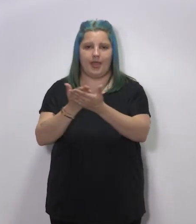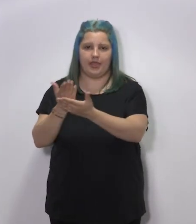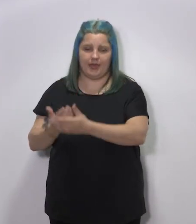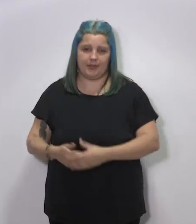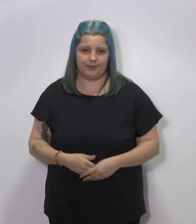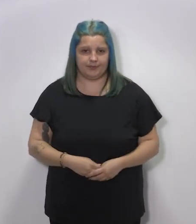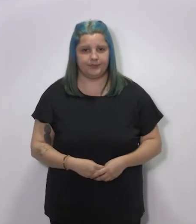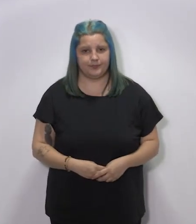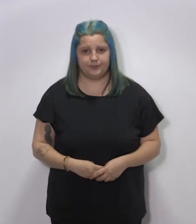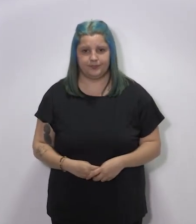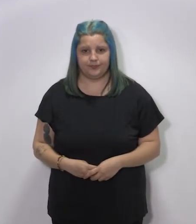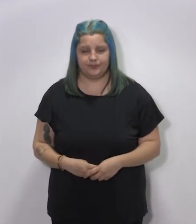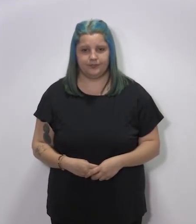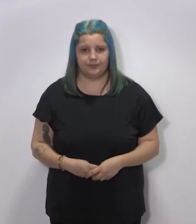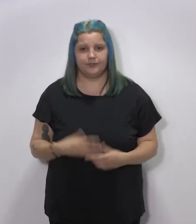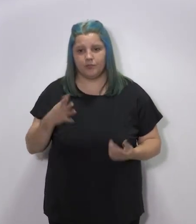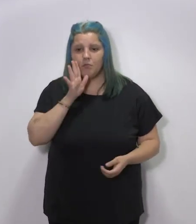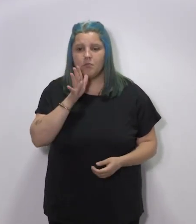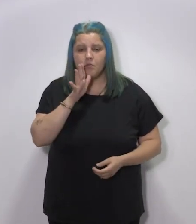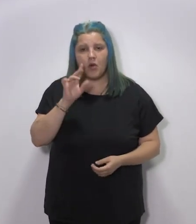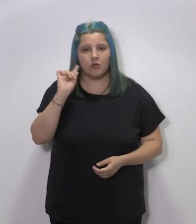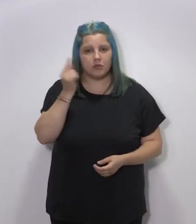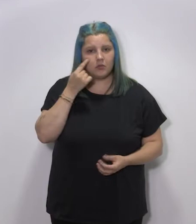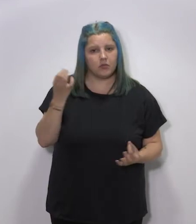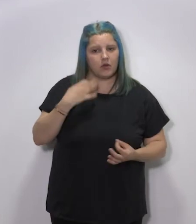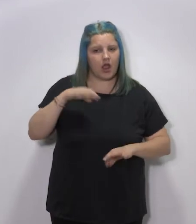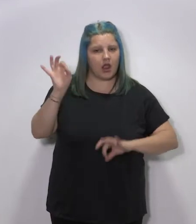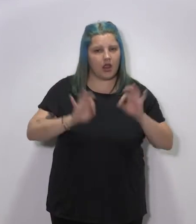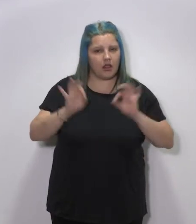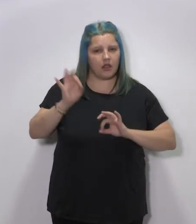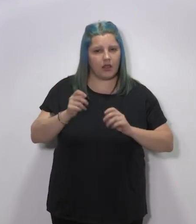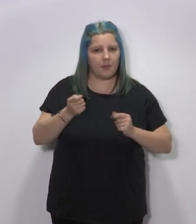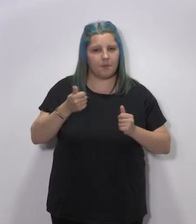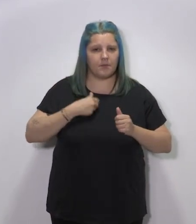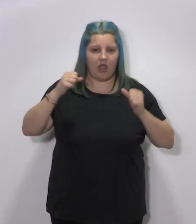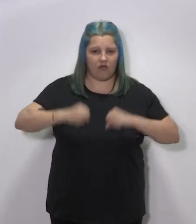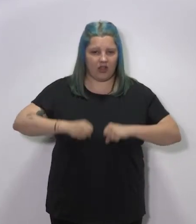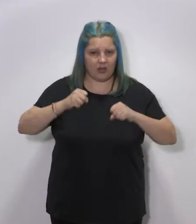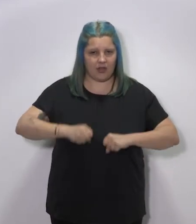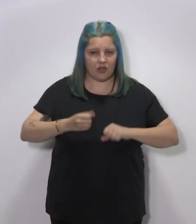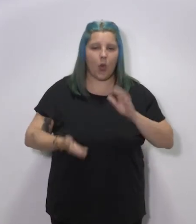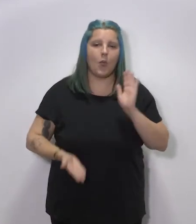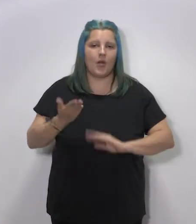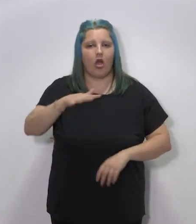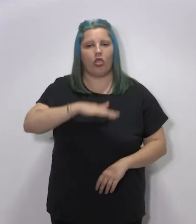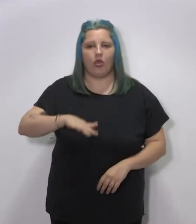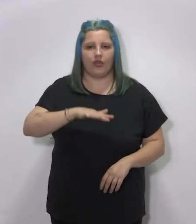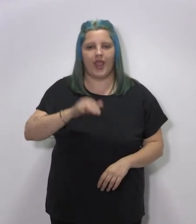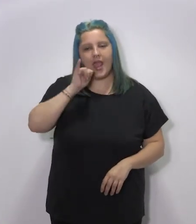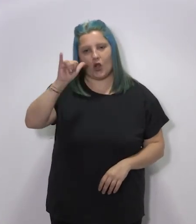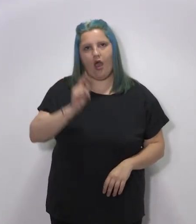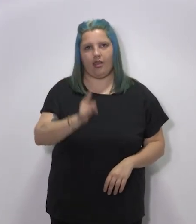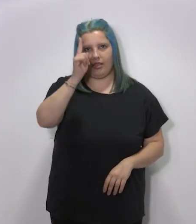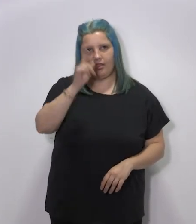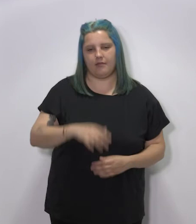demanda existente. Quizás nos encontramos que hay un índice ligeramente de envejecimiento más alto en la